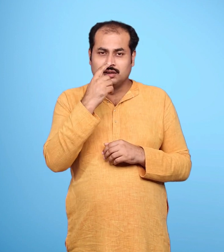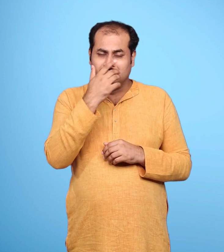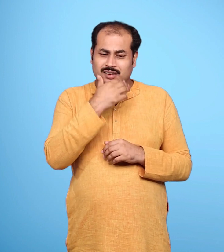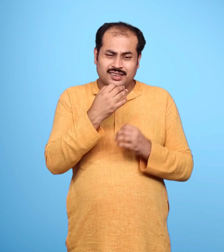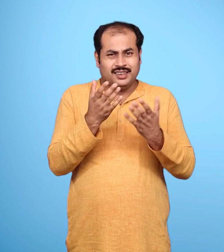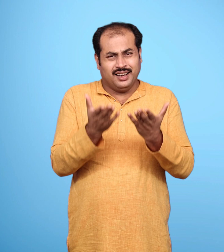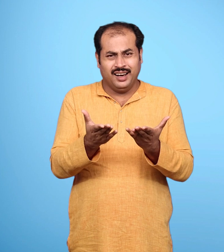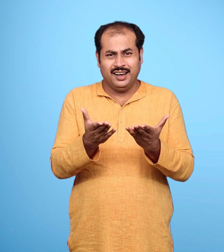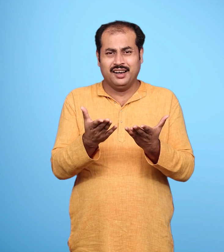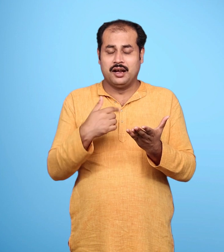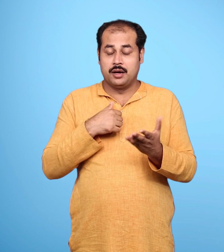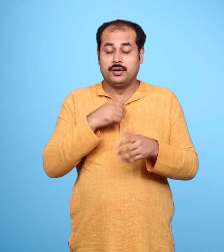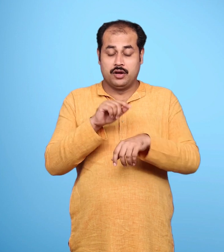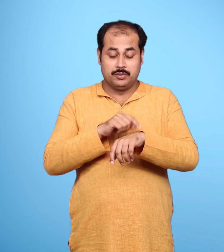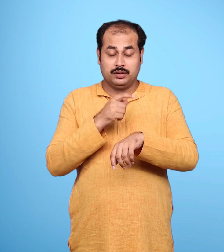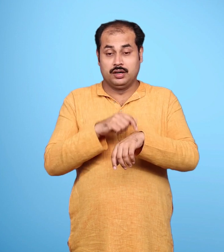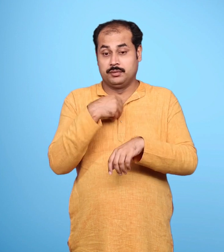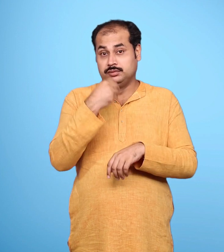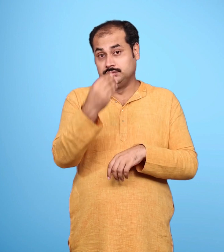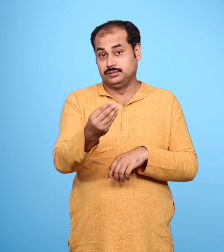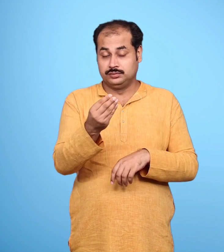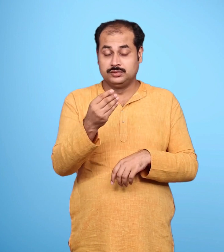सुन्दरी मैं तुम्हें एक वर्ष का समय देता हूँ